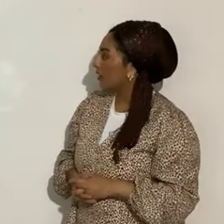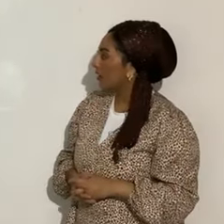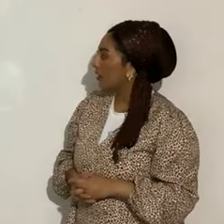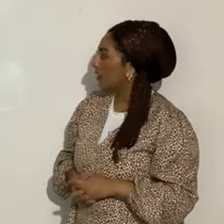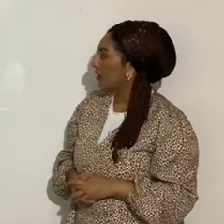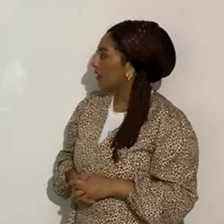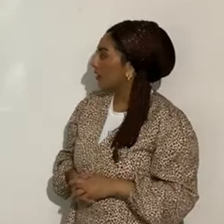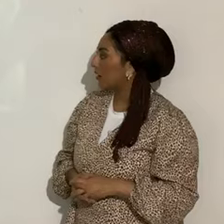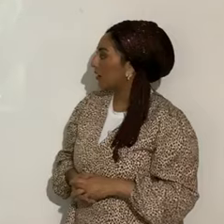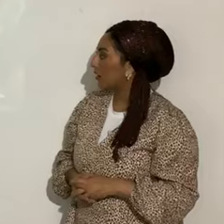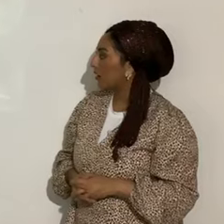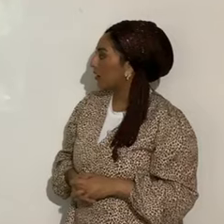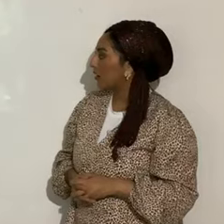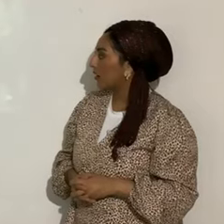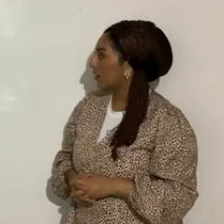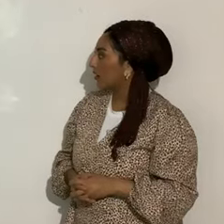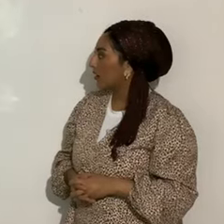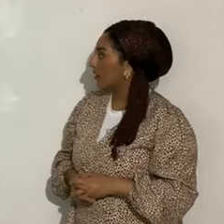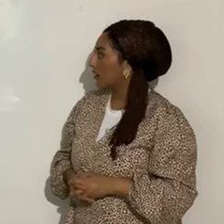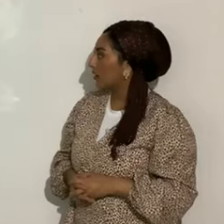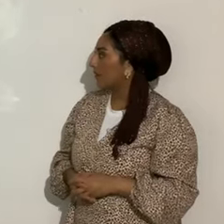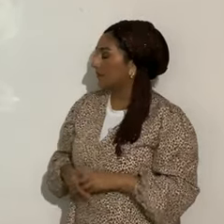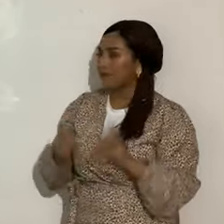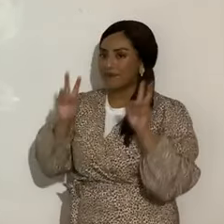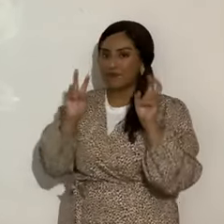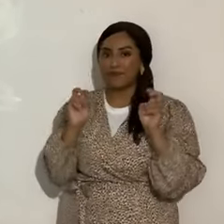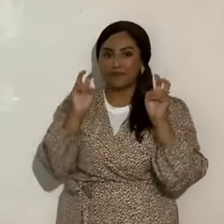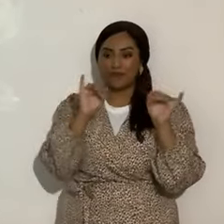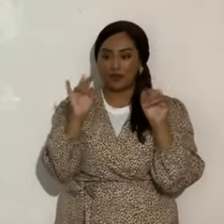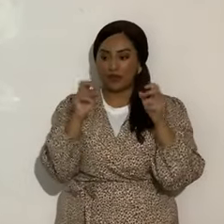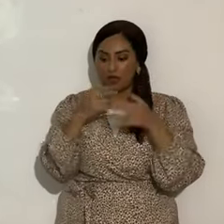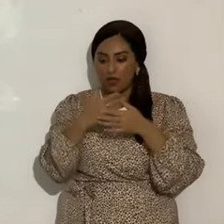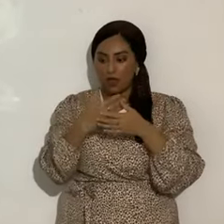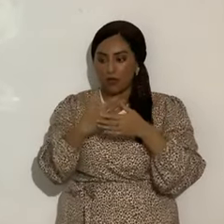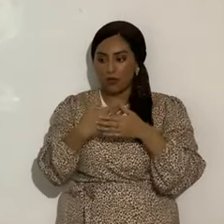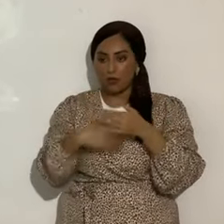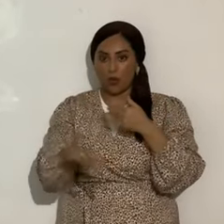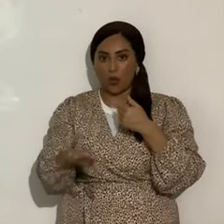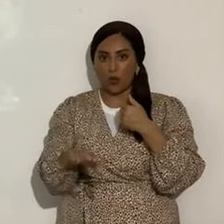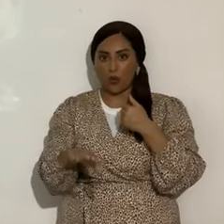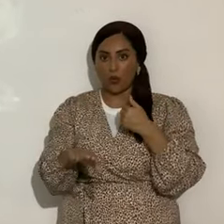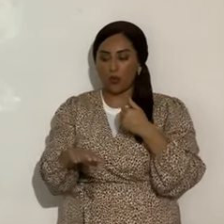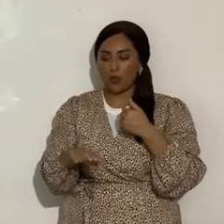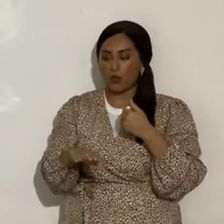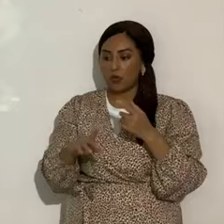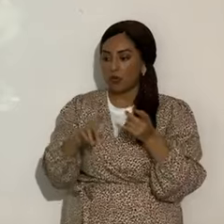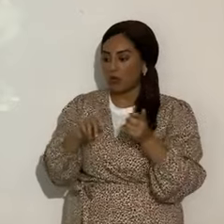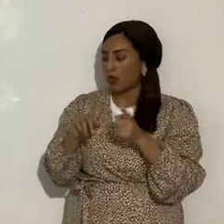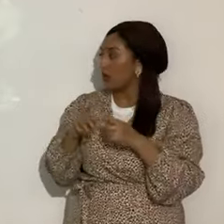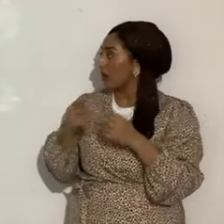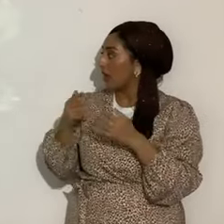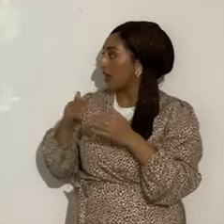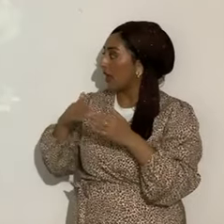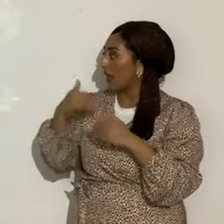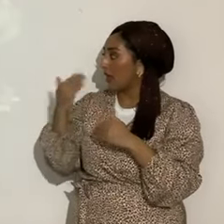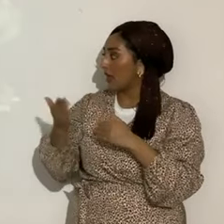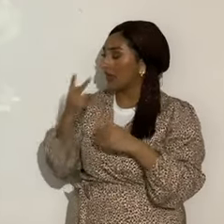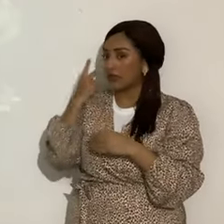sale por las piernas de Betula aparentando dar a luz y va hacia Ofriuco y después veremos que llega a